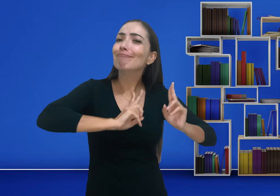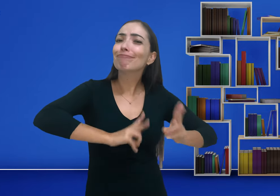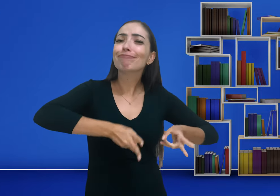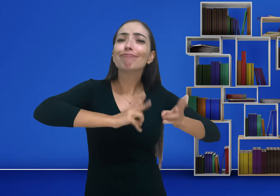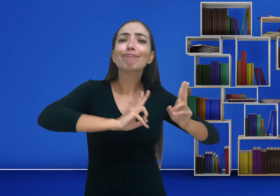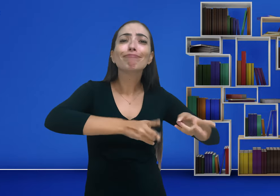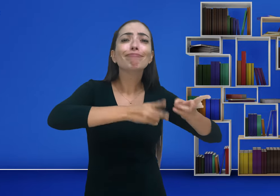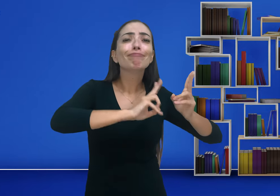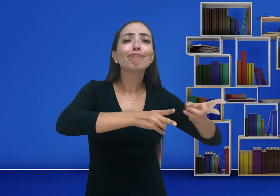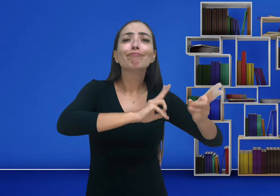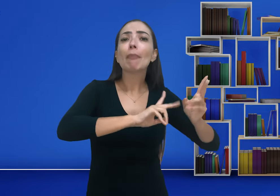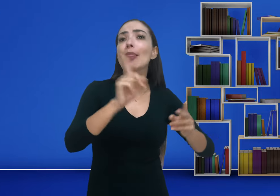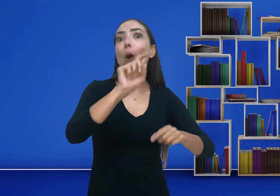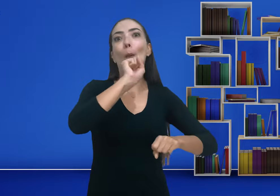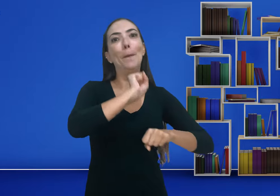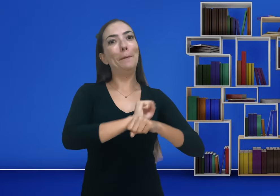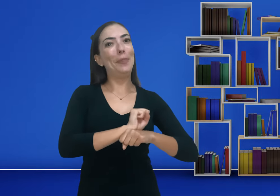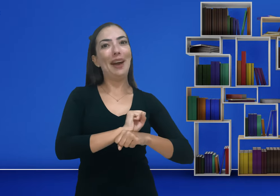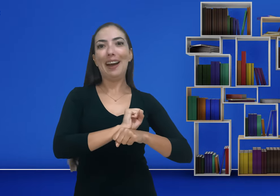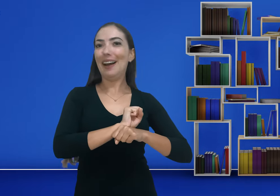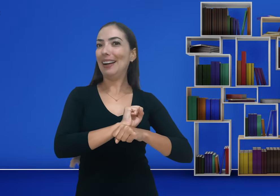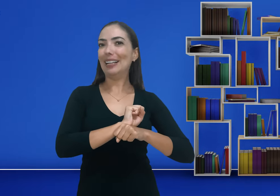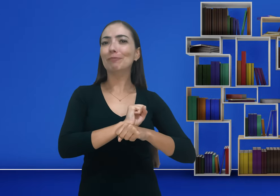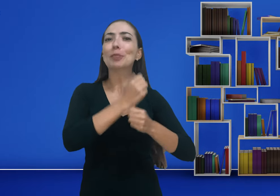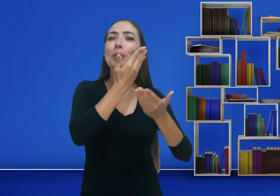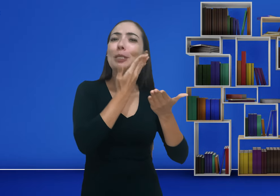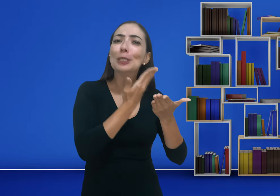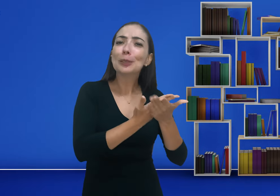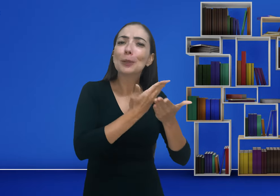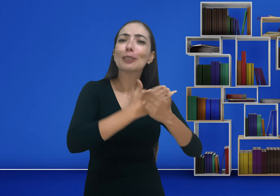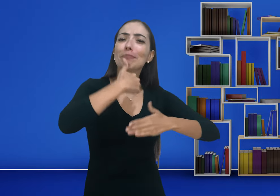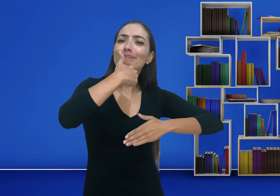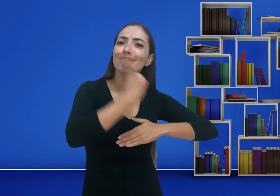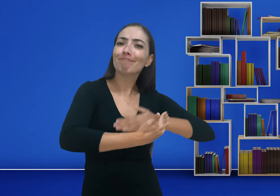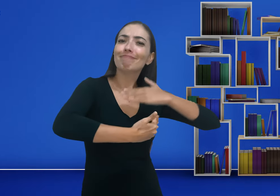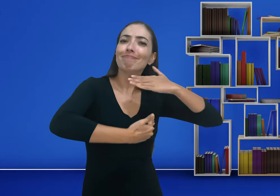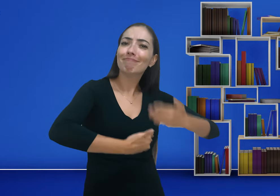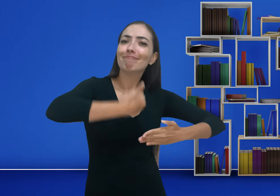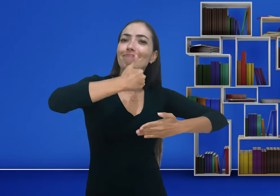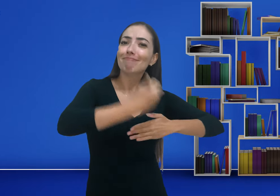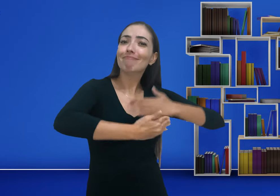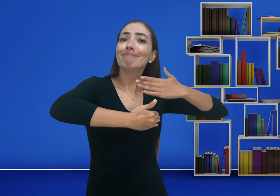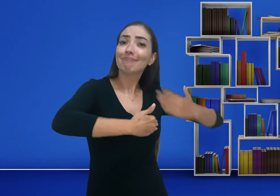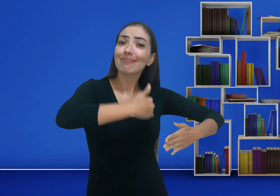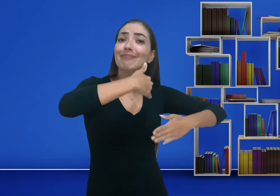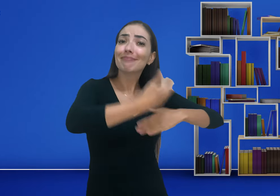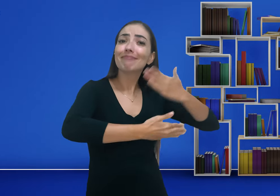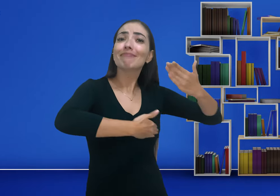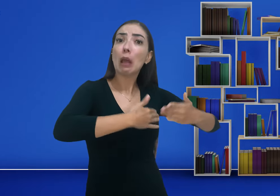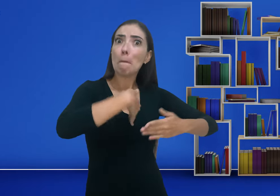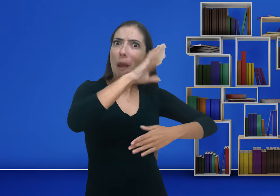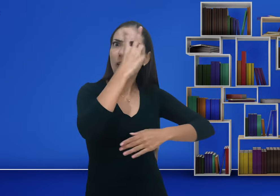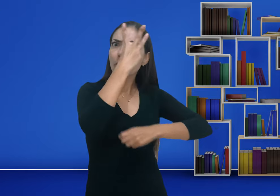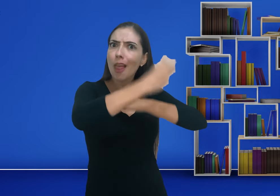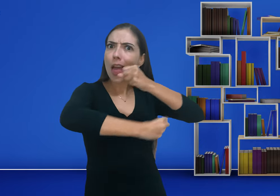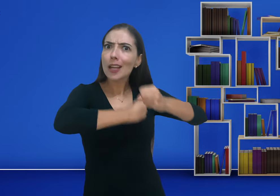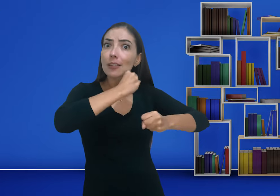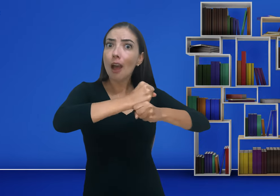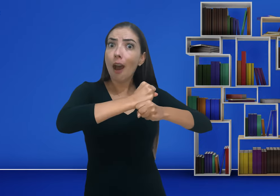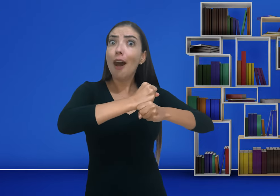Continue aprendendo. Continue estudando. Não pare. Porque a cada passo você vai aprender.